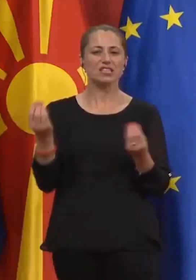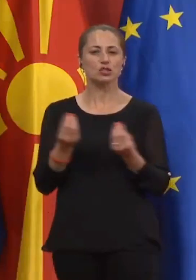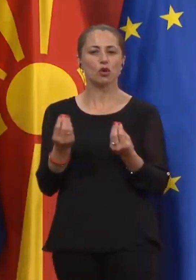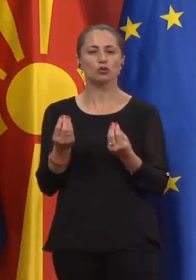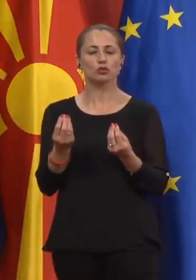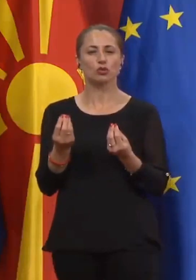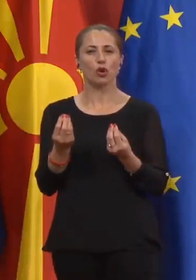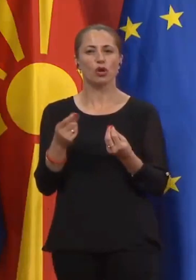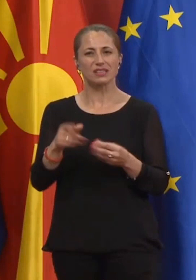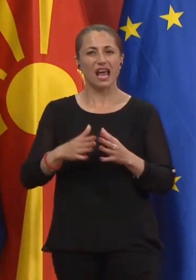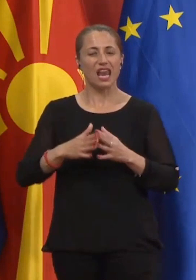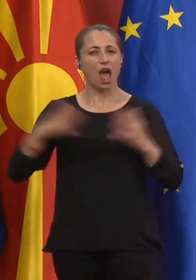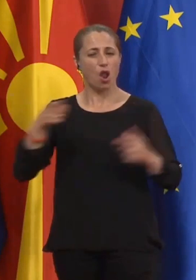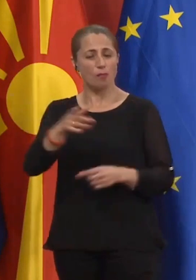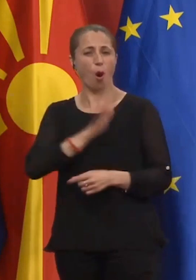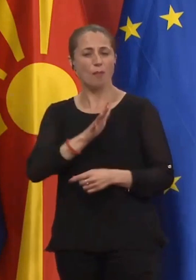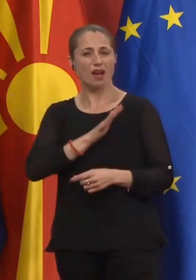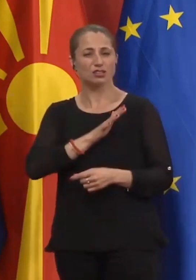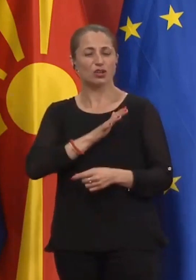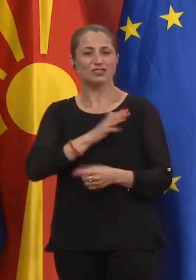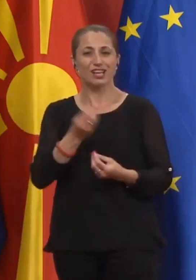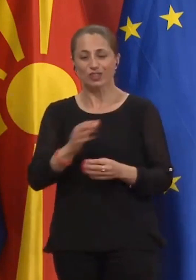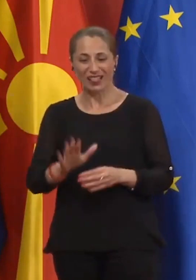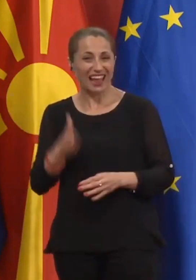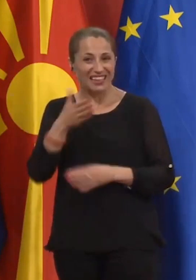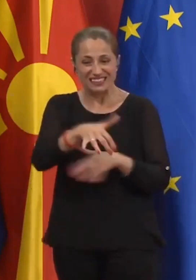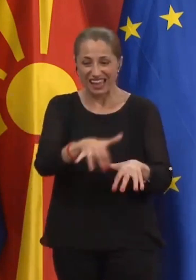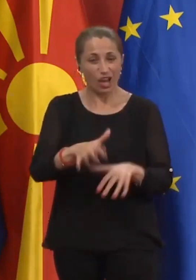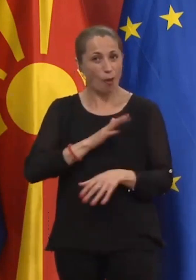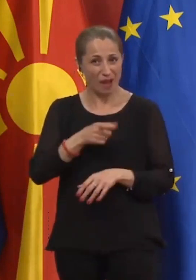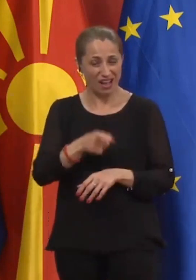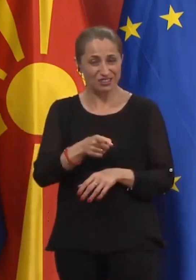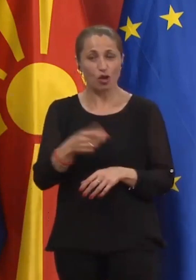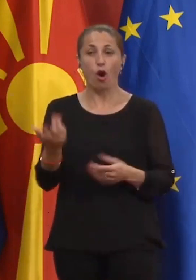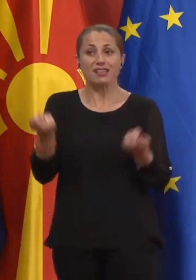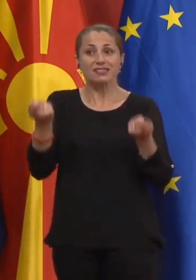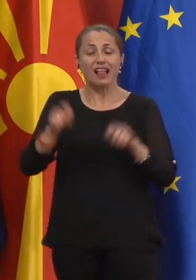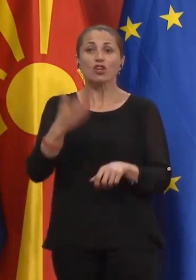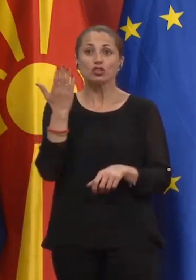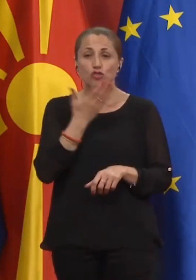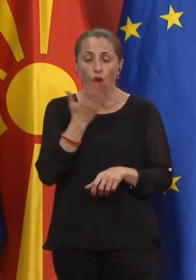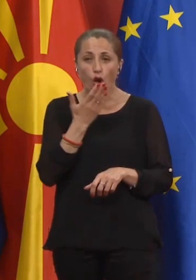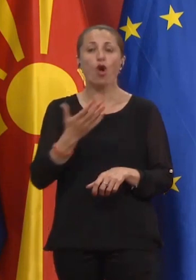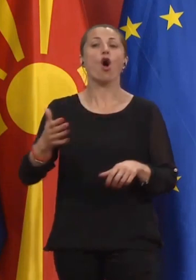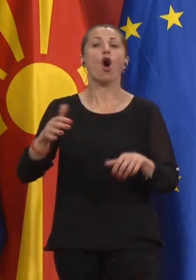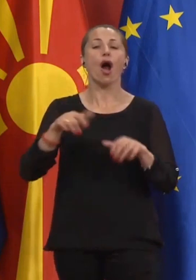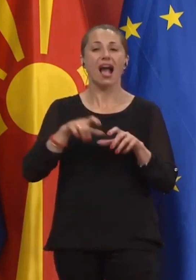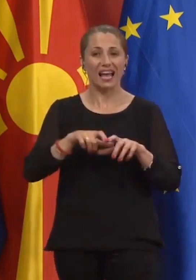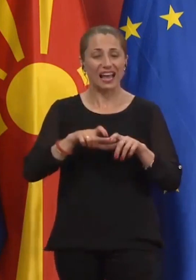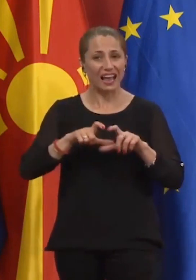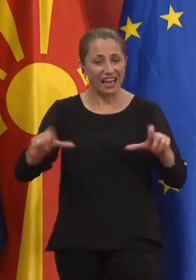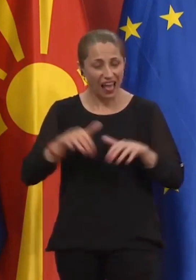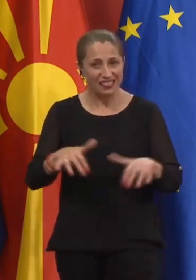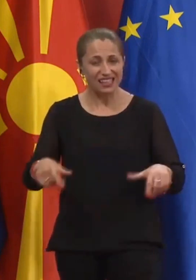се најголем ризик и тогаш кога се затвораат училиштата, градинките, таму се правеше и